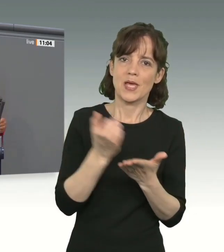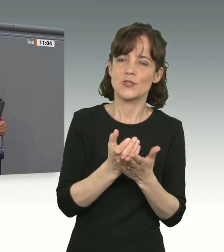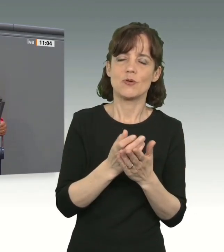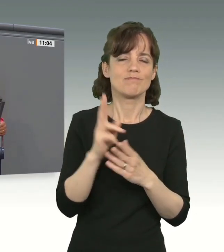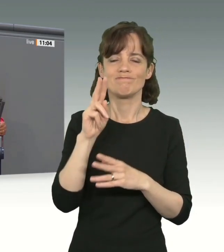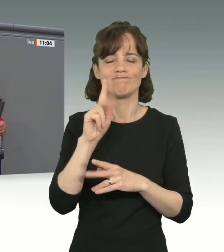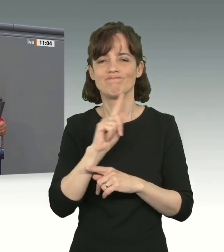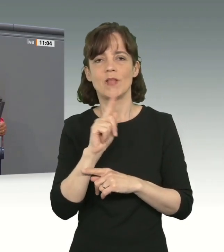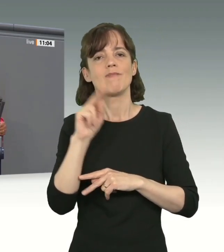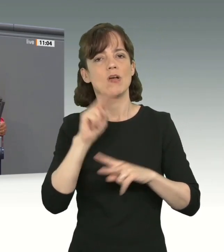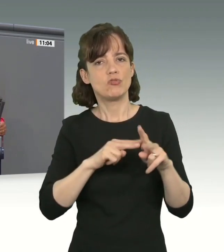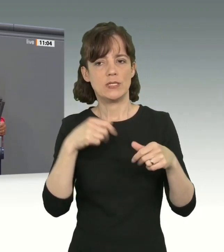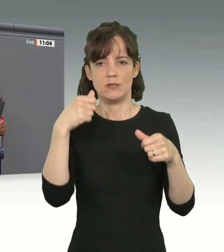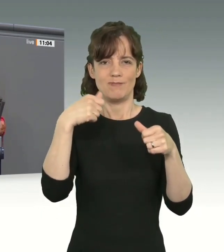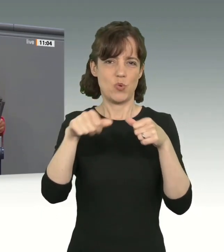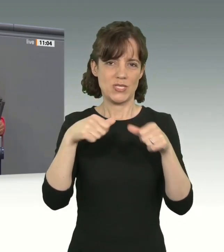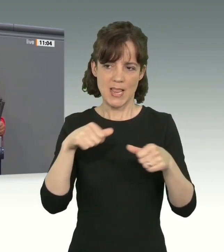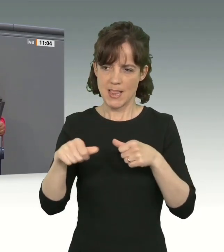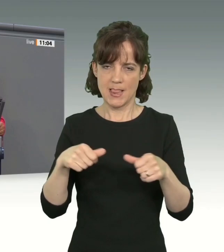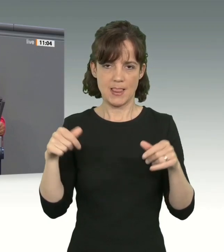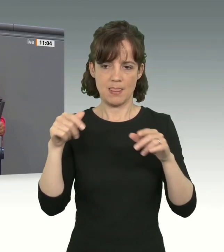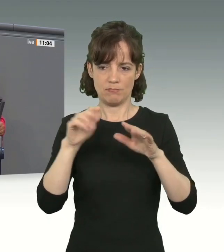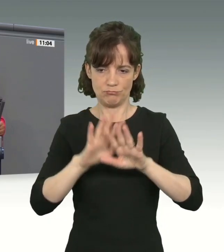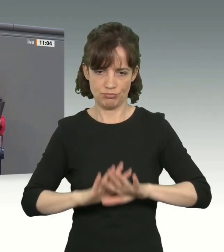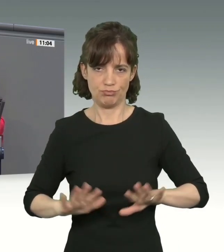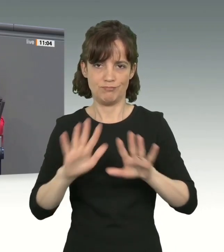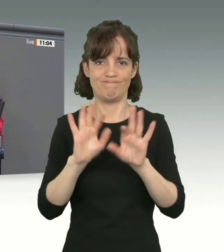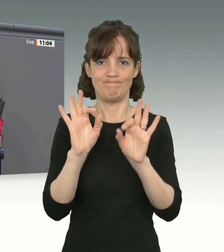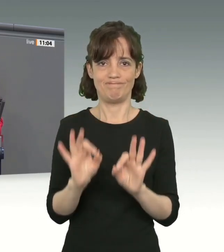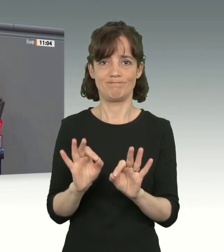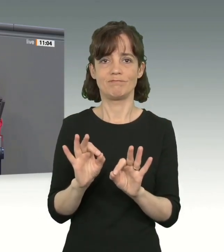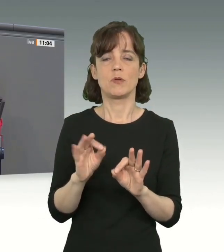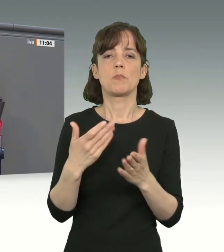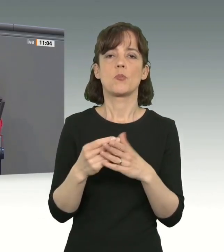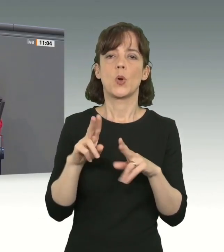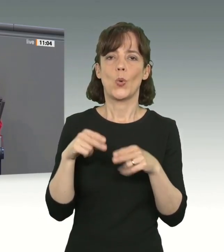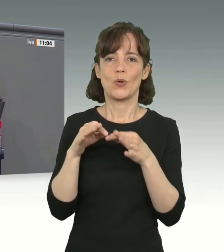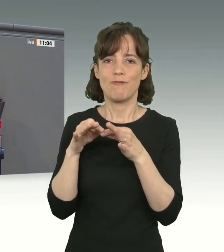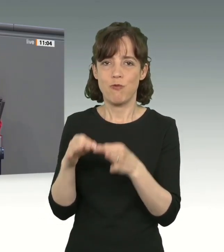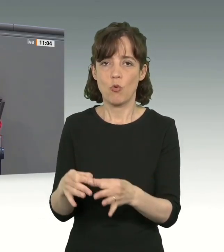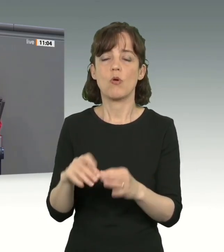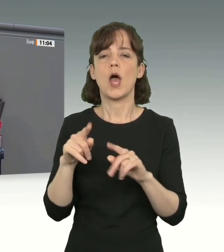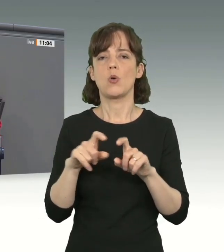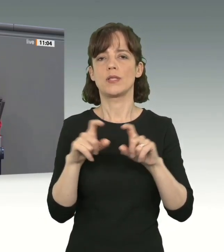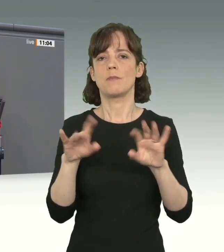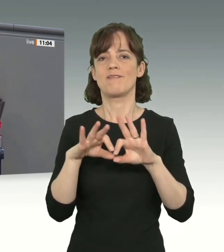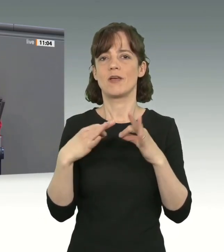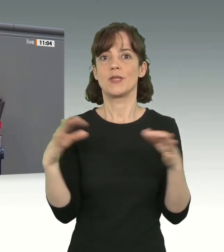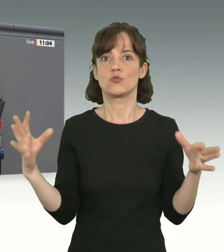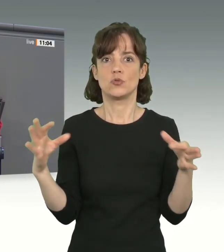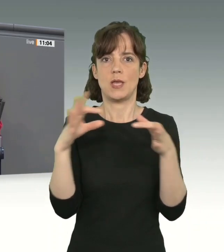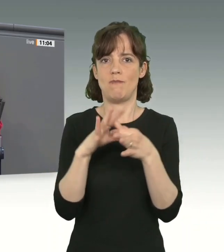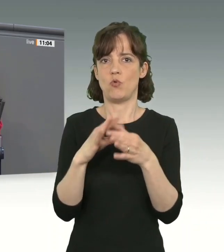Puzzleteile zusammenfügt. So beabsichtigen wir, neben dem Thema Rückführung auch das Thema Familienzusammenführung